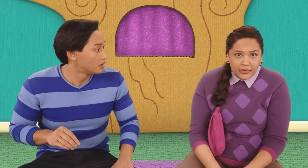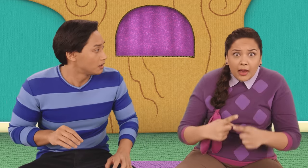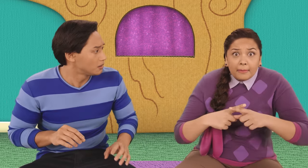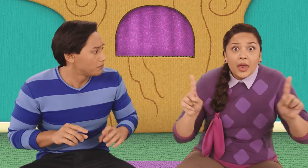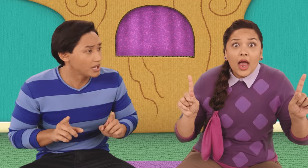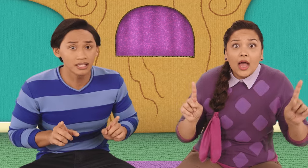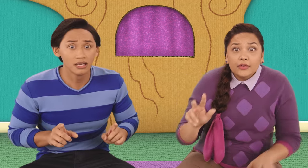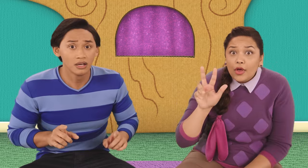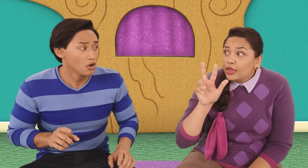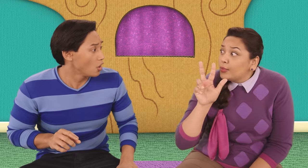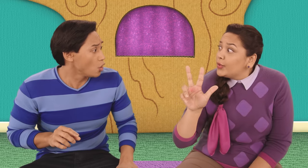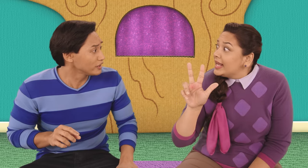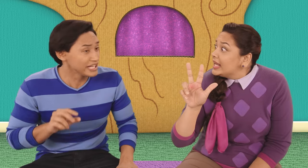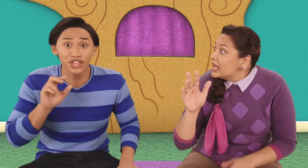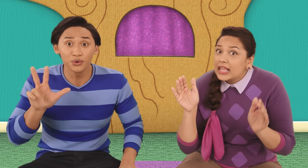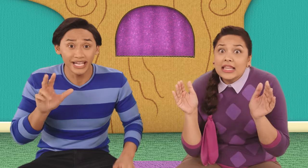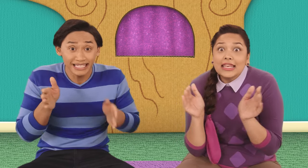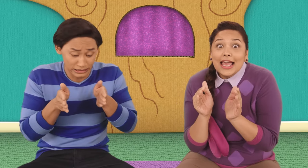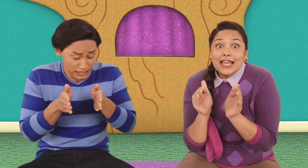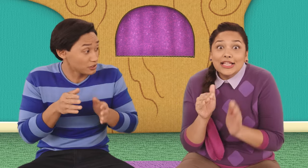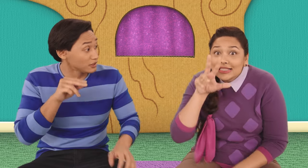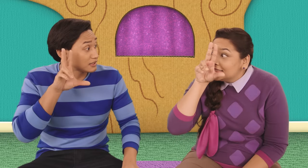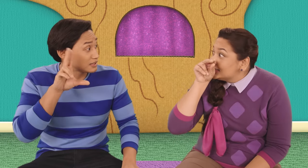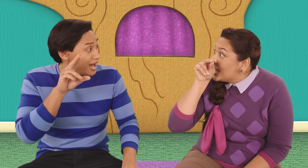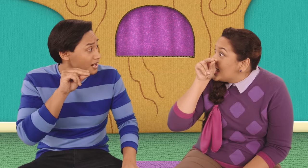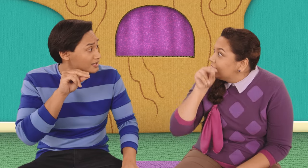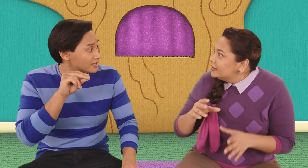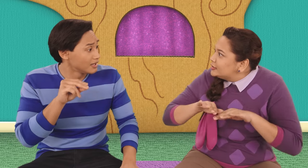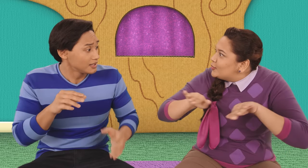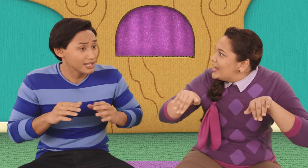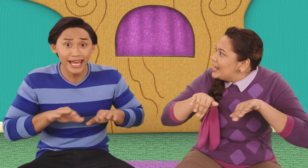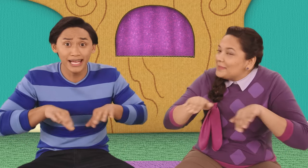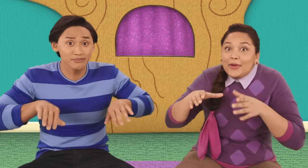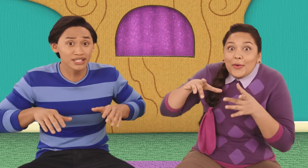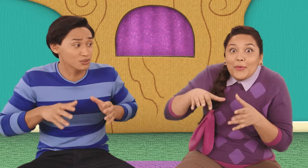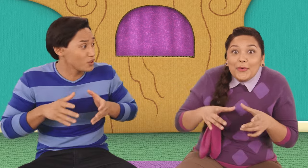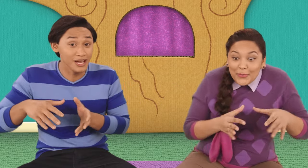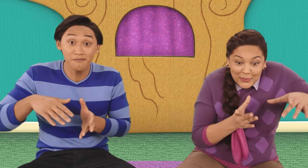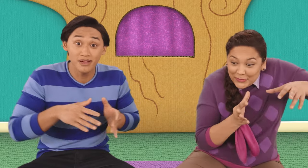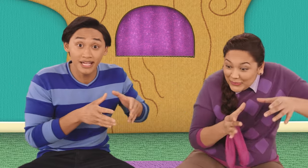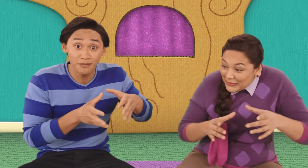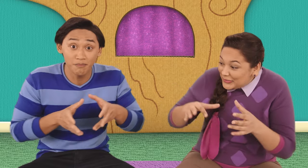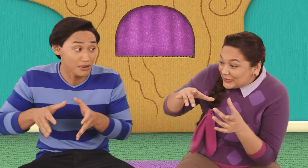Pero solo tres pequeños patitos volvieron nadando al lugar.